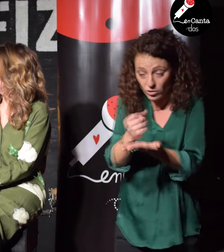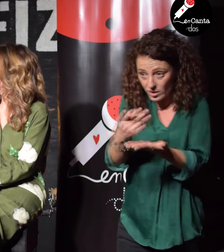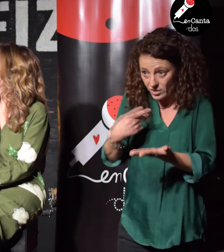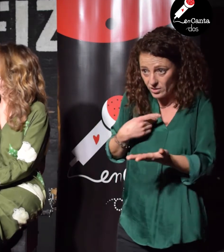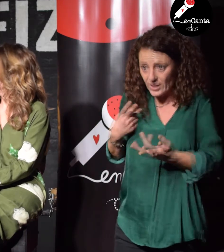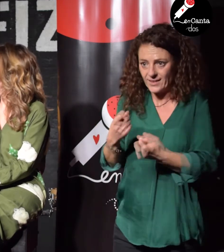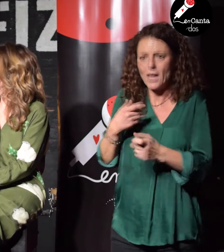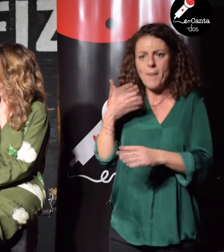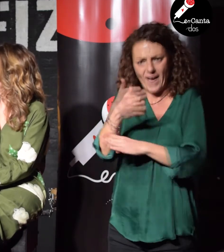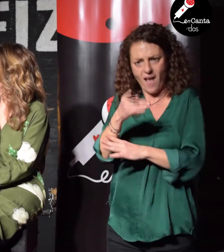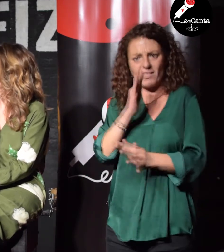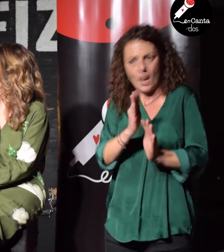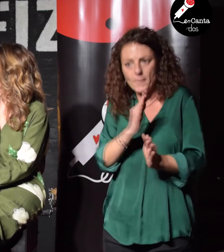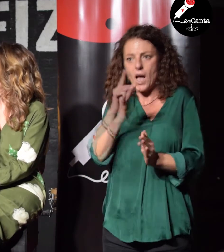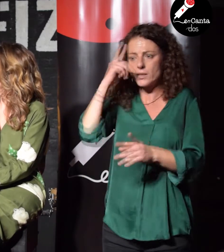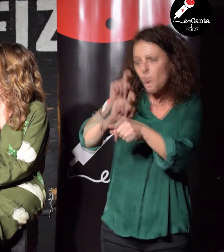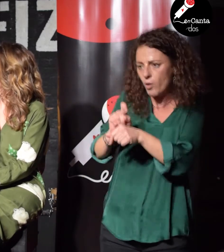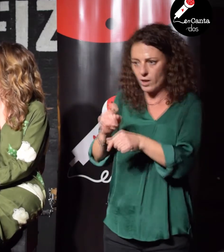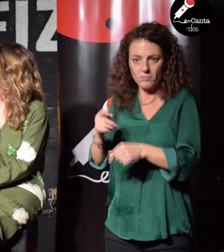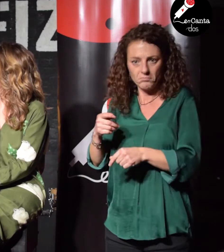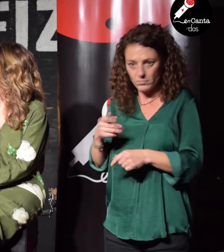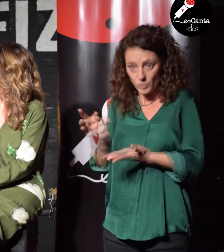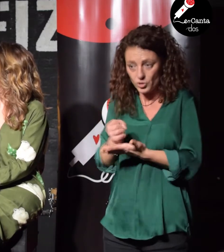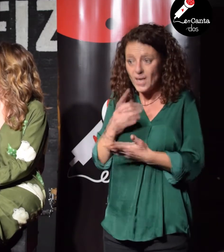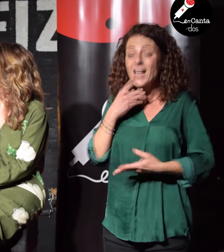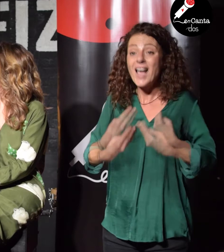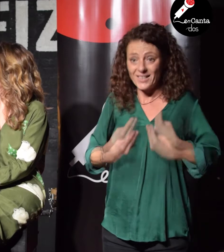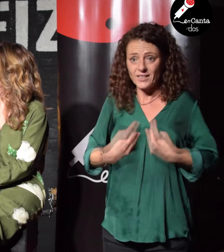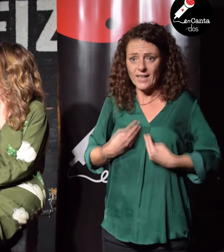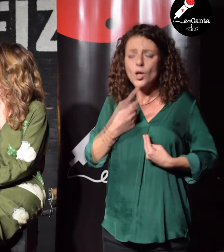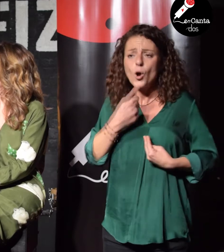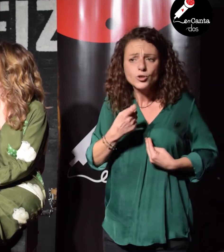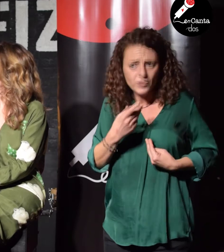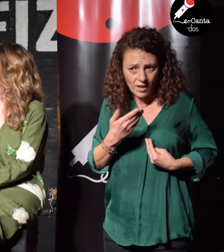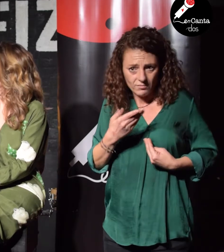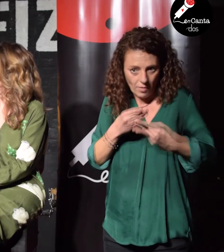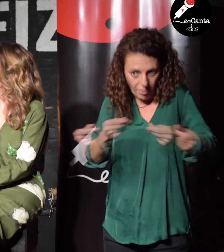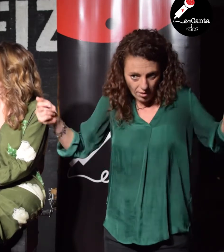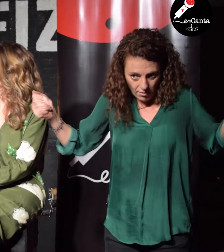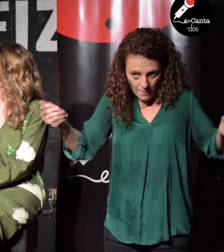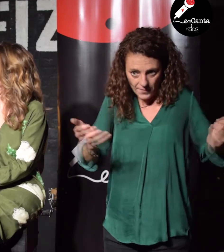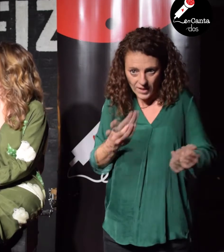teràpia o al psicòleg. Llavors, jo crec que la ansiedad costa molt que marxi si no la coges por los cuernos.